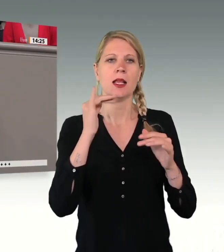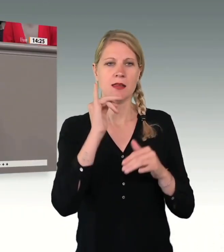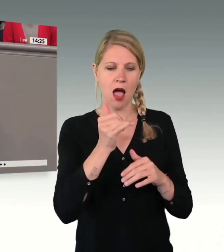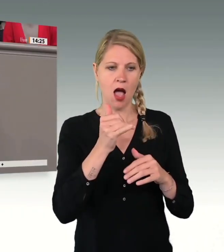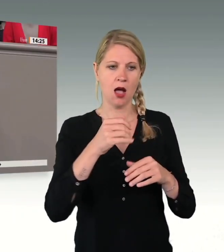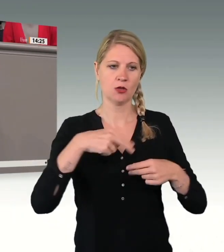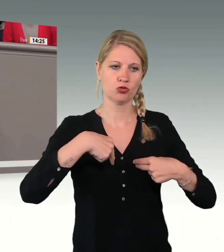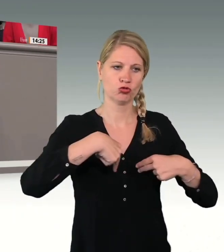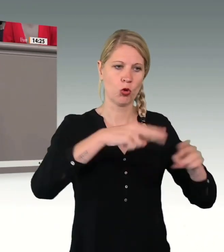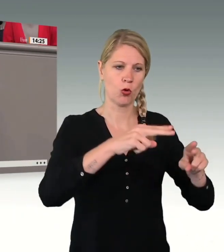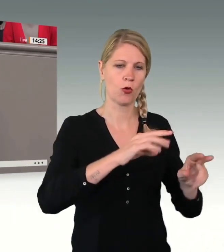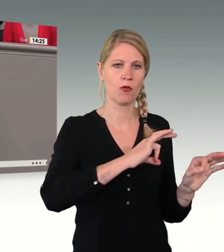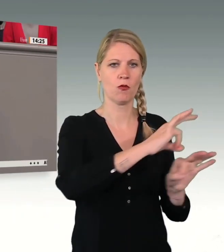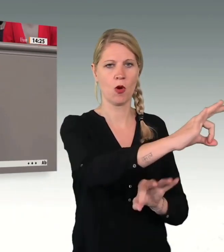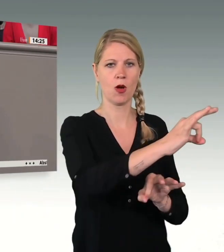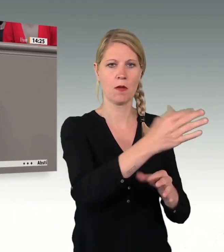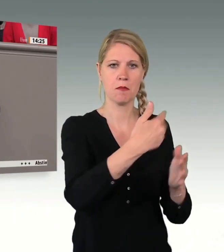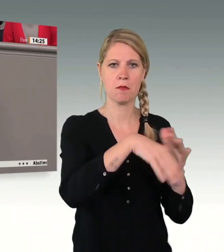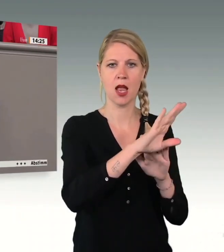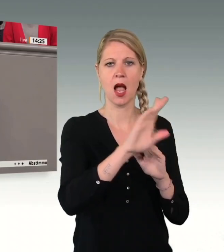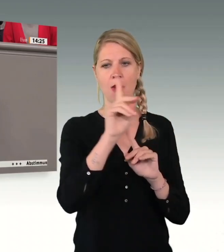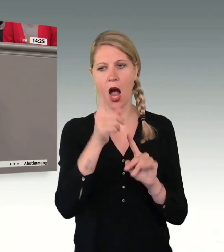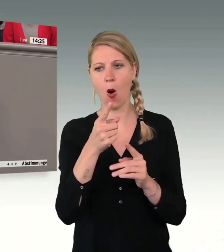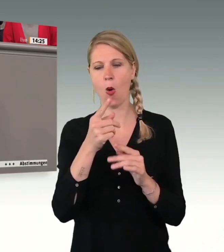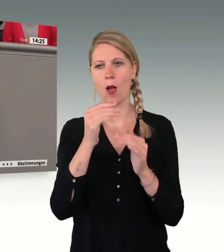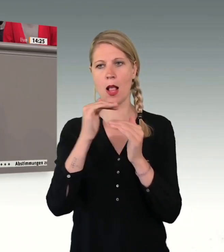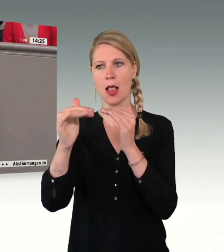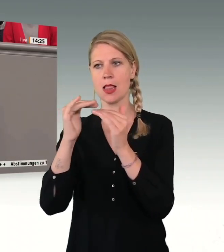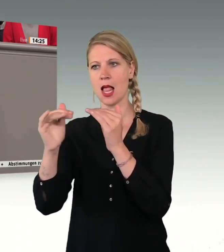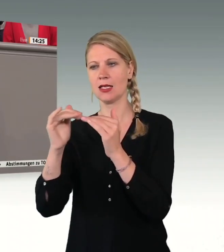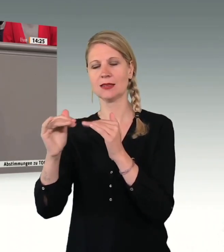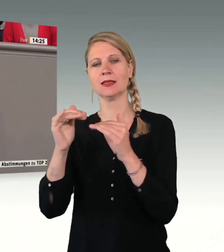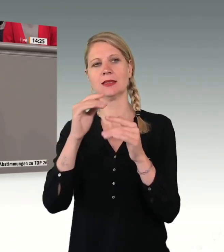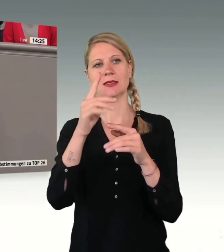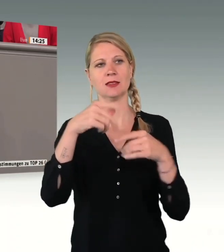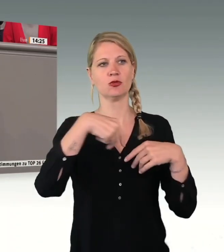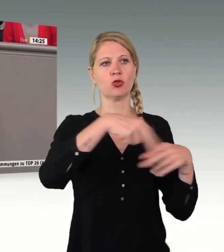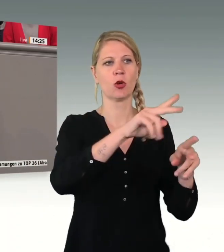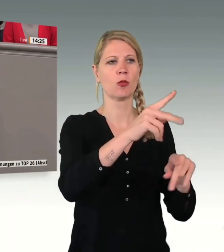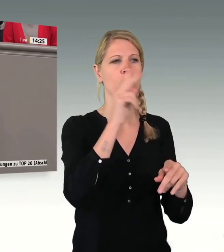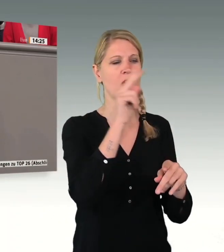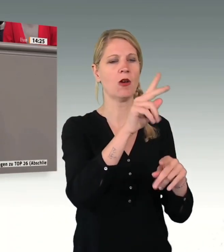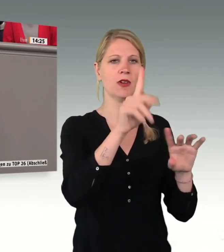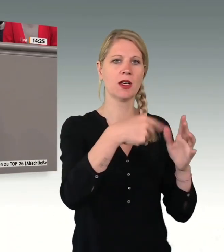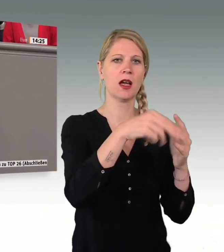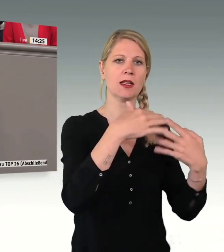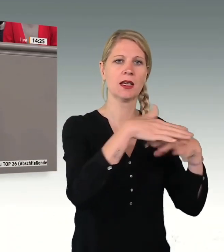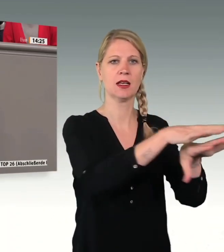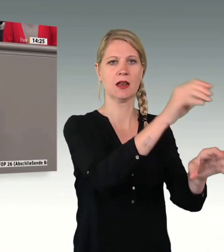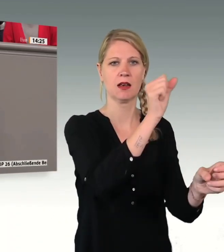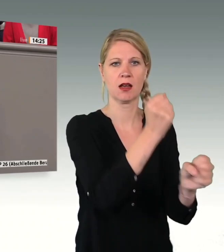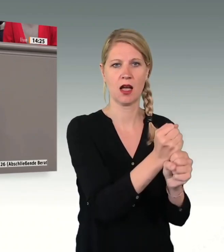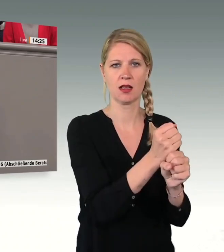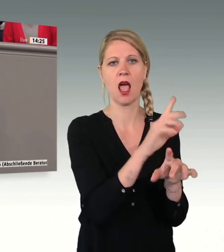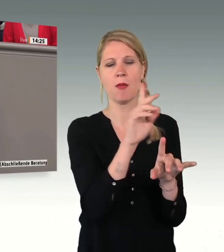sie soll auch gucken, dass in den Ausgangsländern natürlich die Menschen auch wieder integriert werden können. Und sie soll natürlich auch gucken, Möglichkeiten zu schaffen, wie